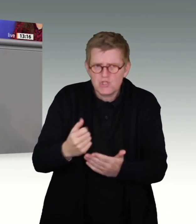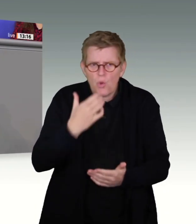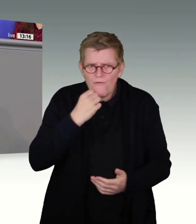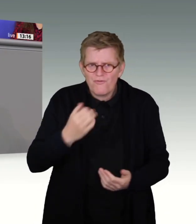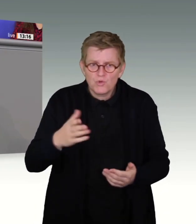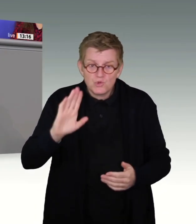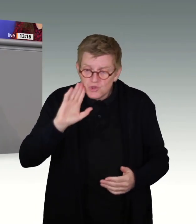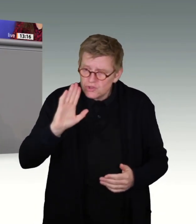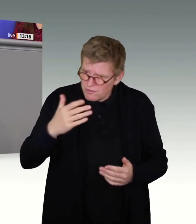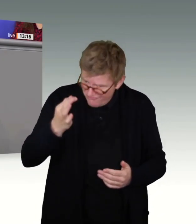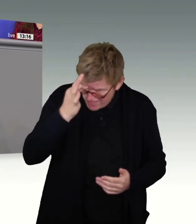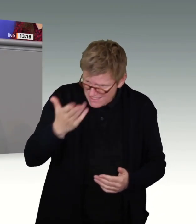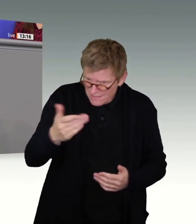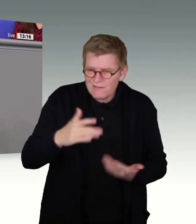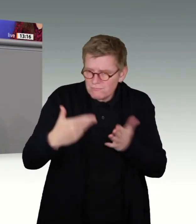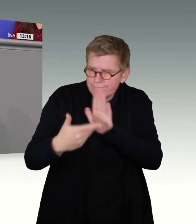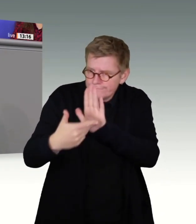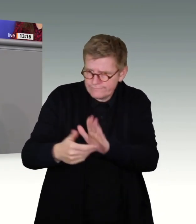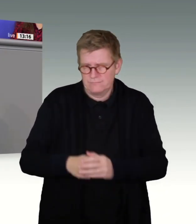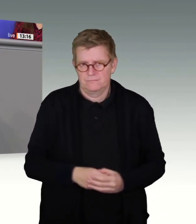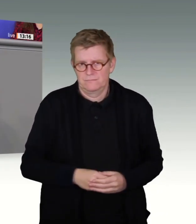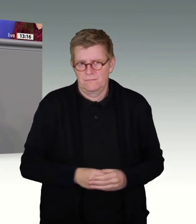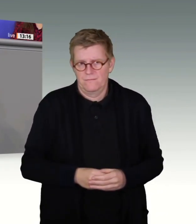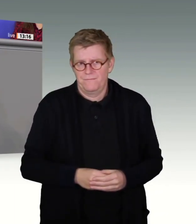auch mal verstehen. Das würde bei der ganzen Geschichte helfen.